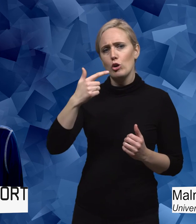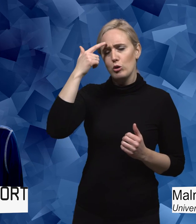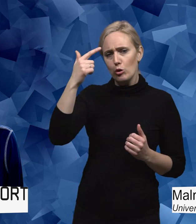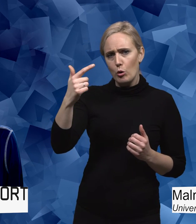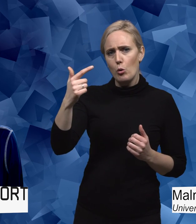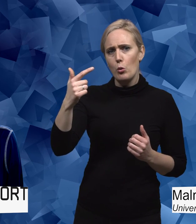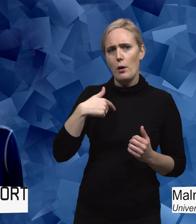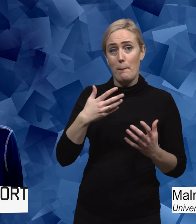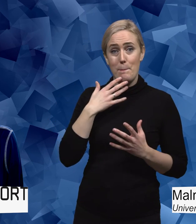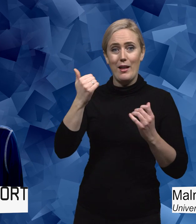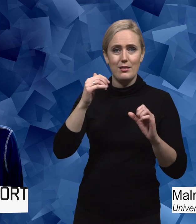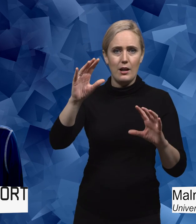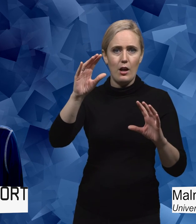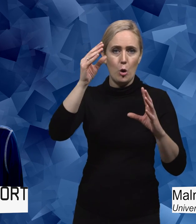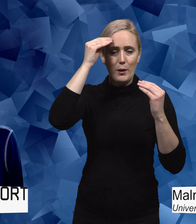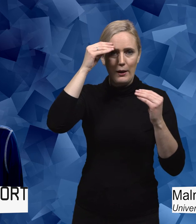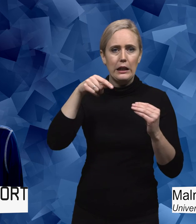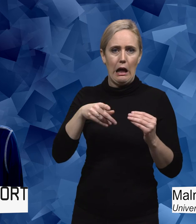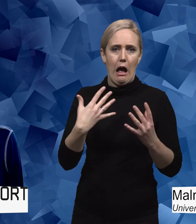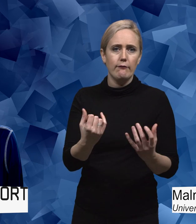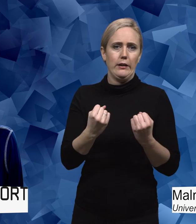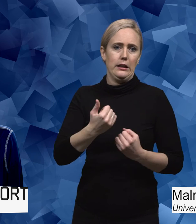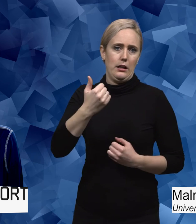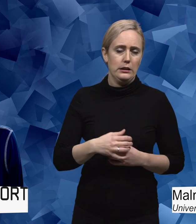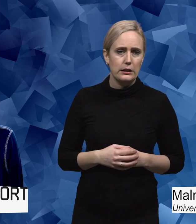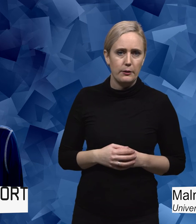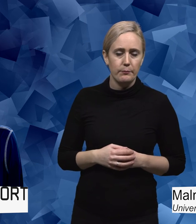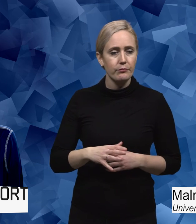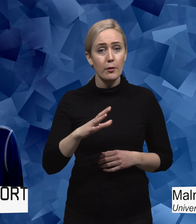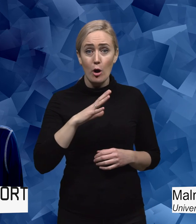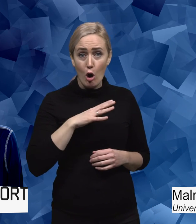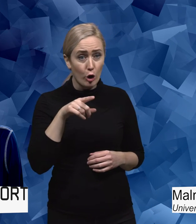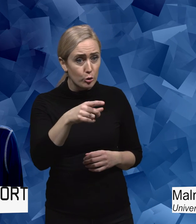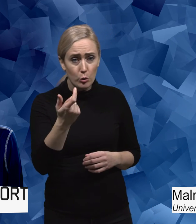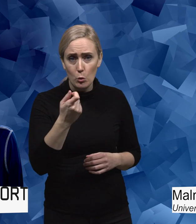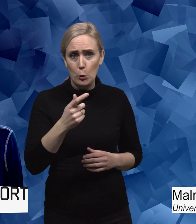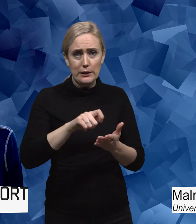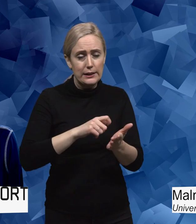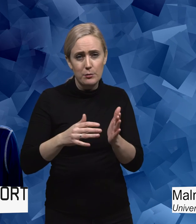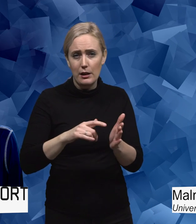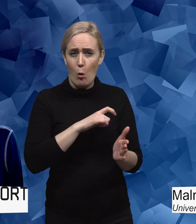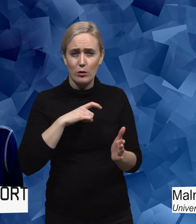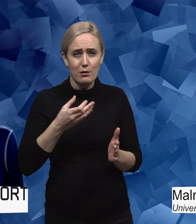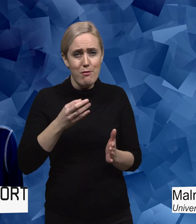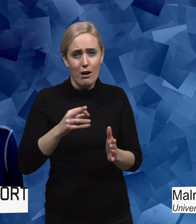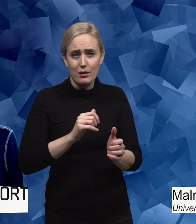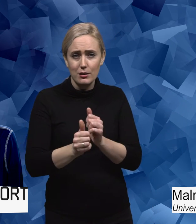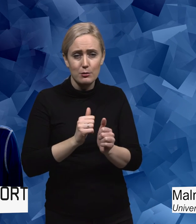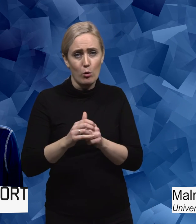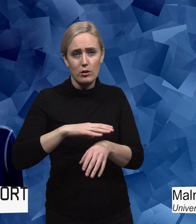en bättre utbildning är central faktiskt. Har du några tips för oss i Parasport Sverige? Hur ska vi bli bättre på att jobba med